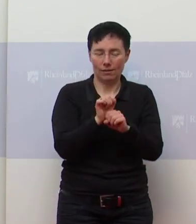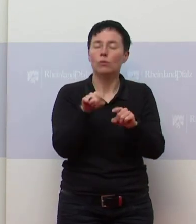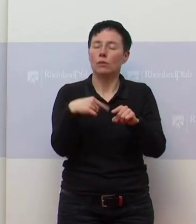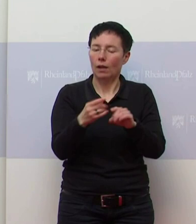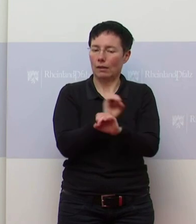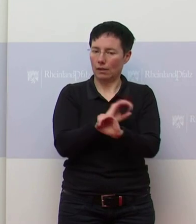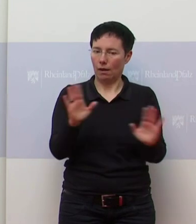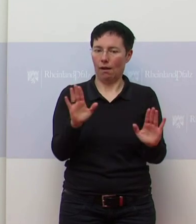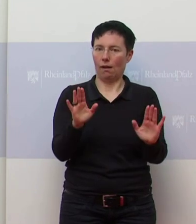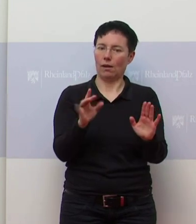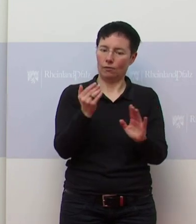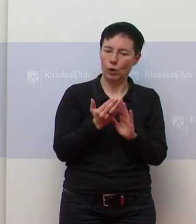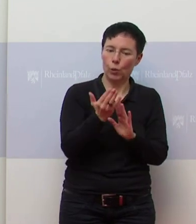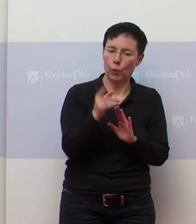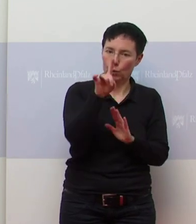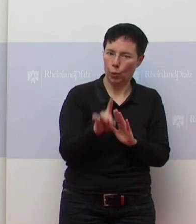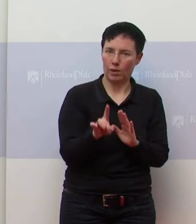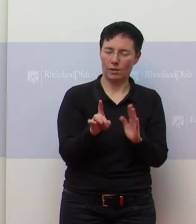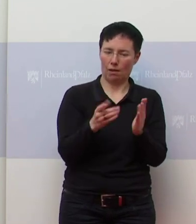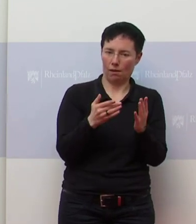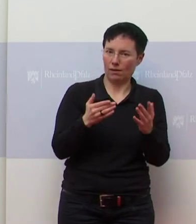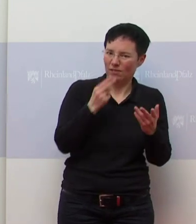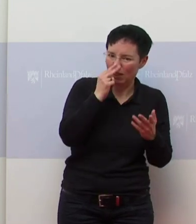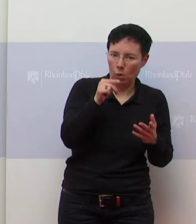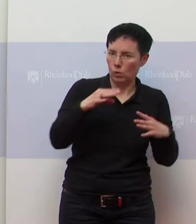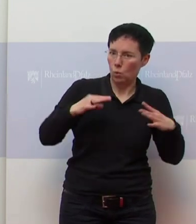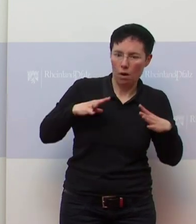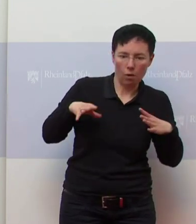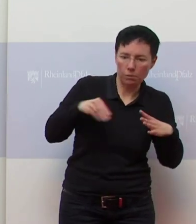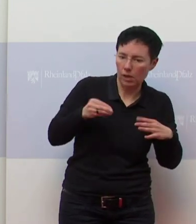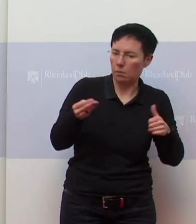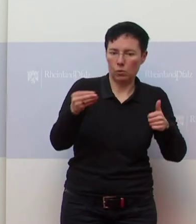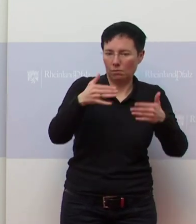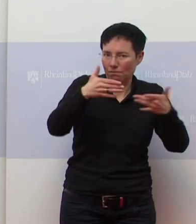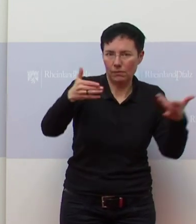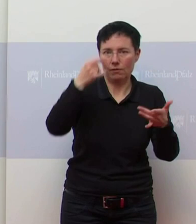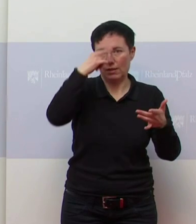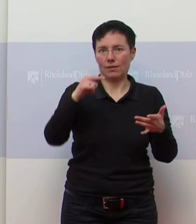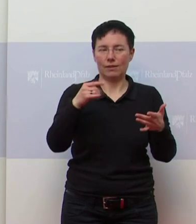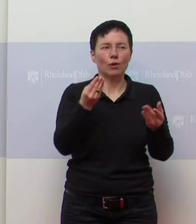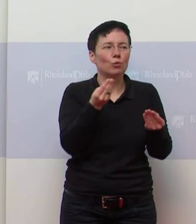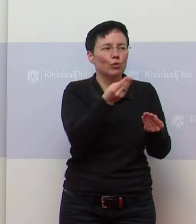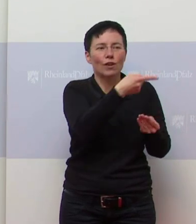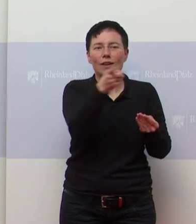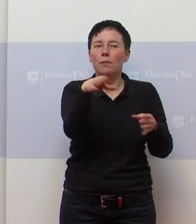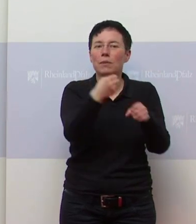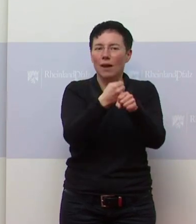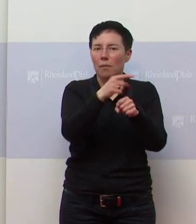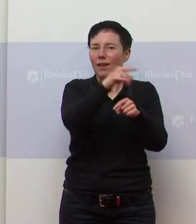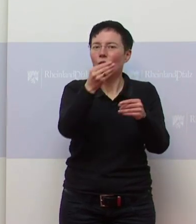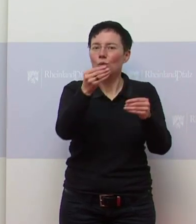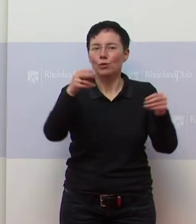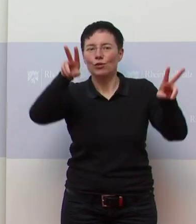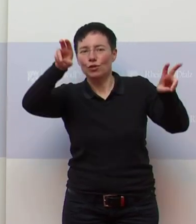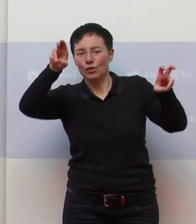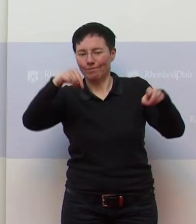auch die Festlegung ist und nach welchen Regelungen sie ist. Und dann kann man alle Fragen beantworten, die Arbeitnehmer und Arbeitnehmerinnen mit den Feiertagen in